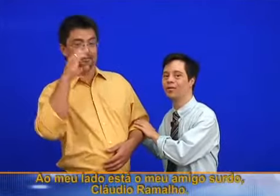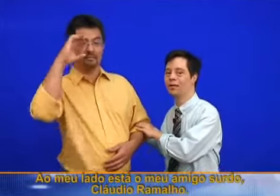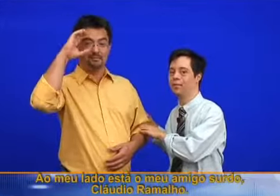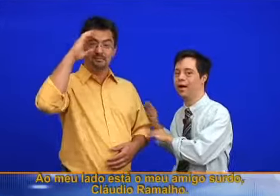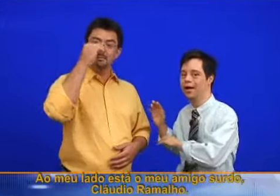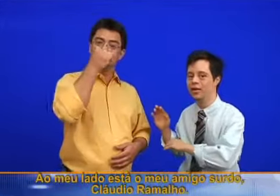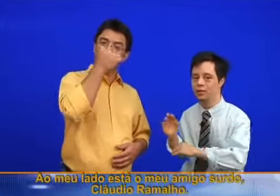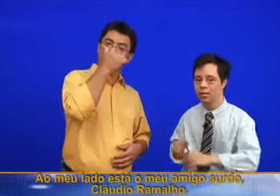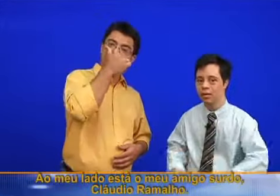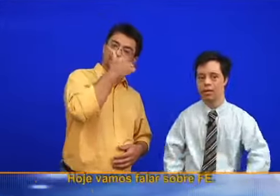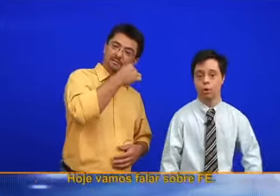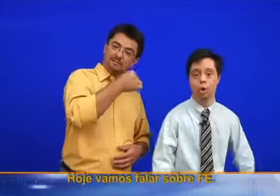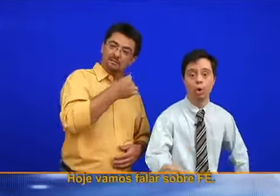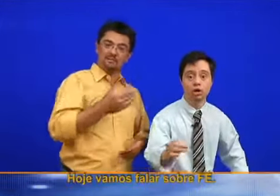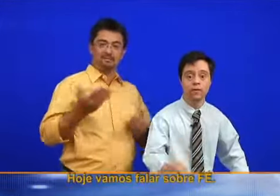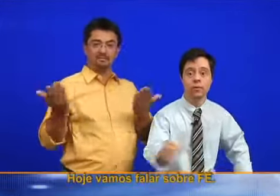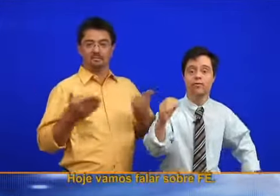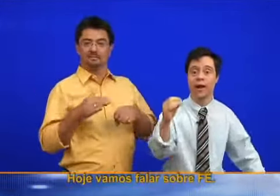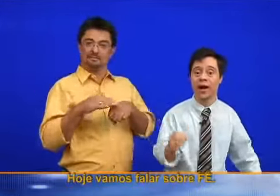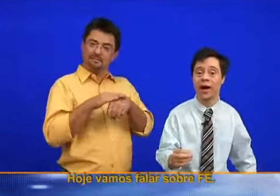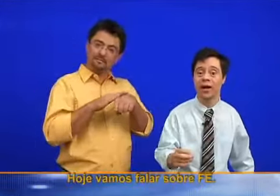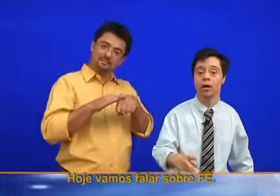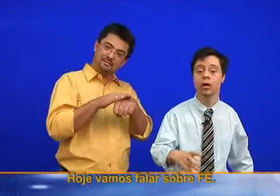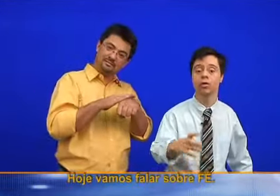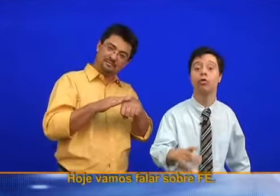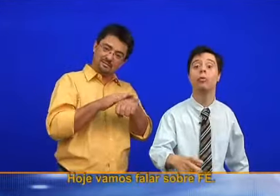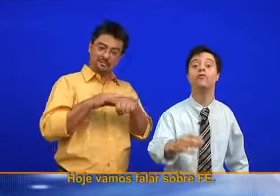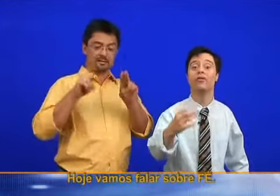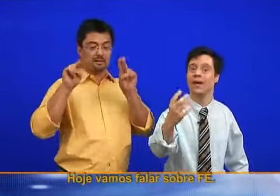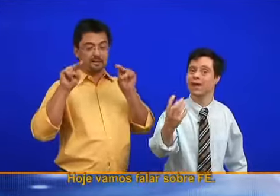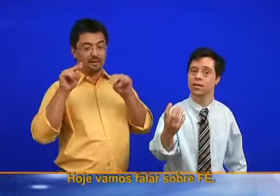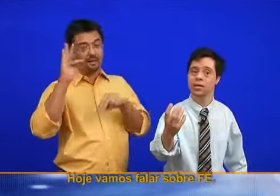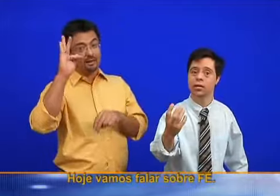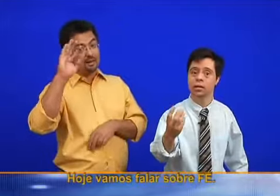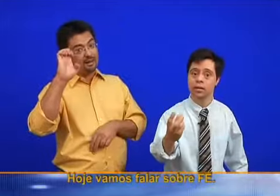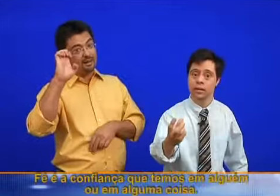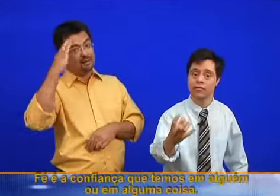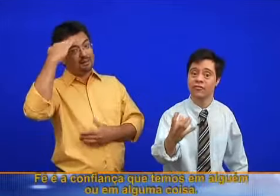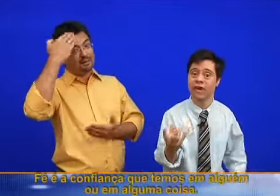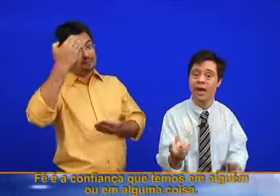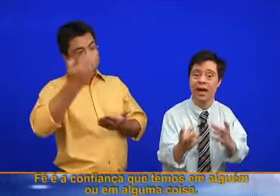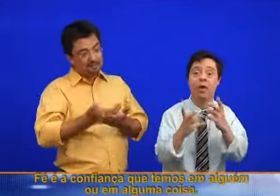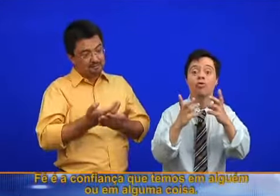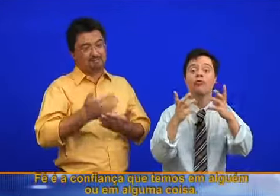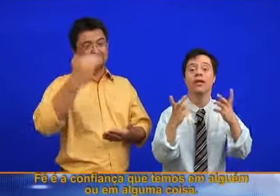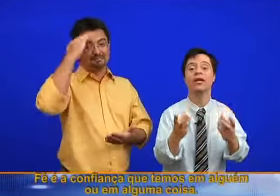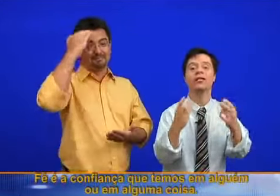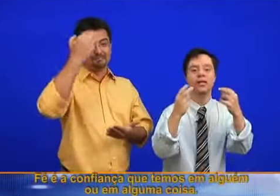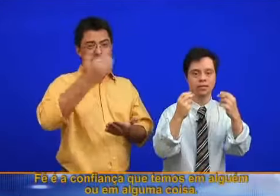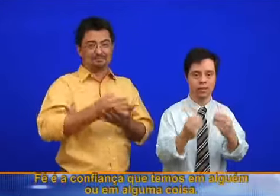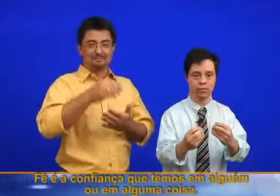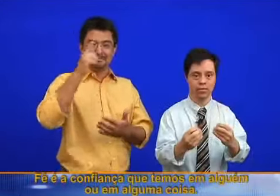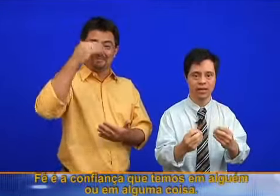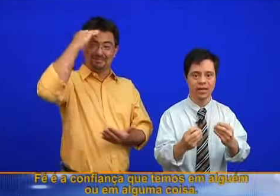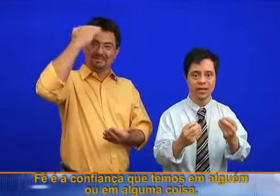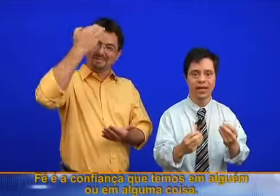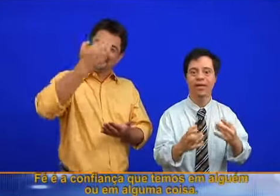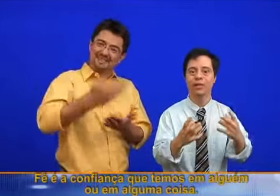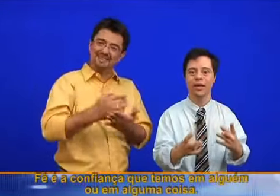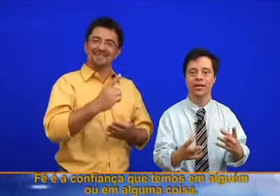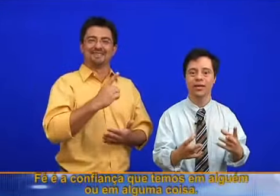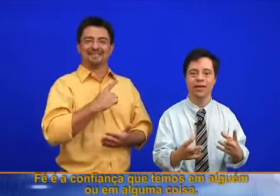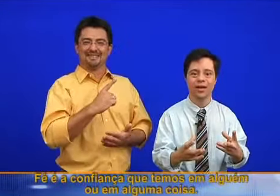Cláudio Ramalho. Hoje vamos falar sobre fé. Fé é a confiança que temos